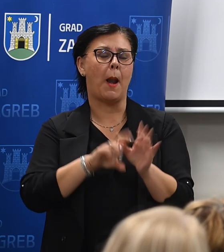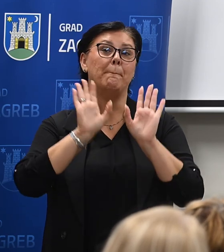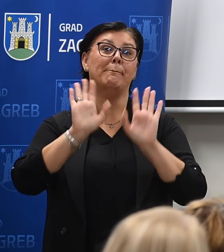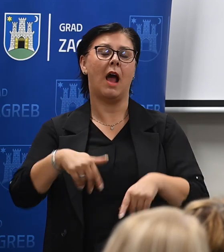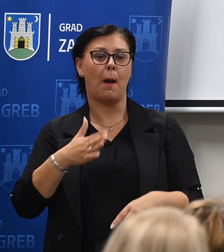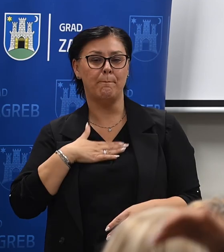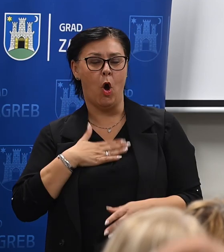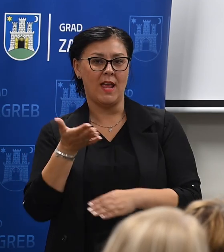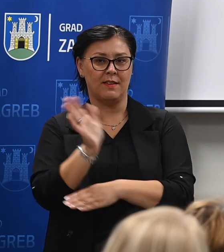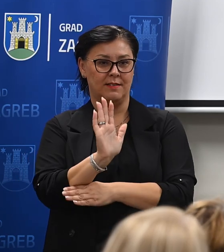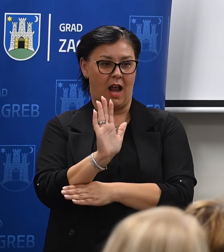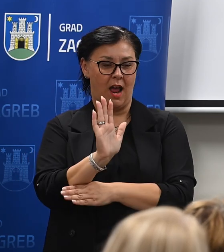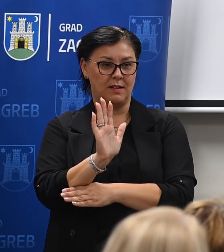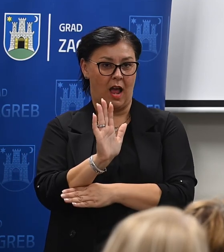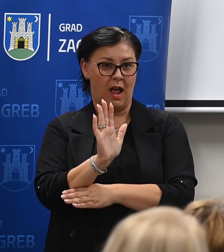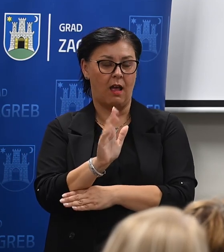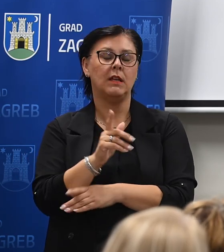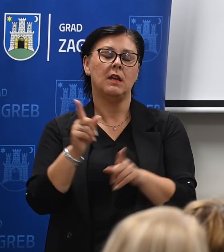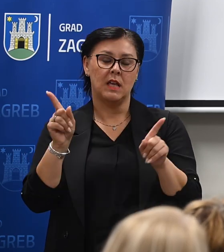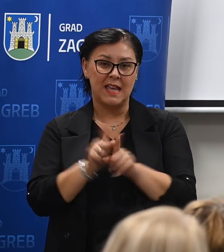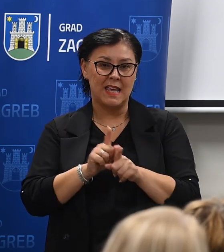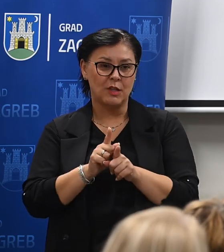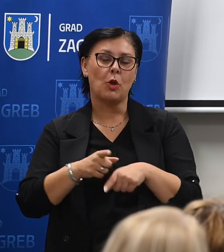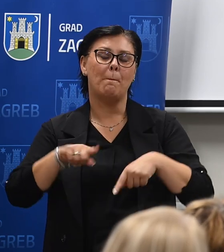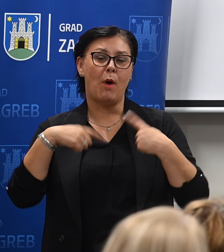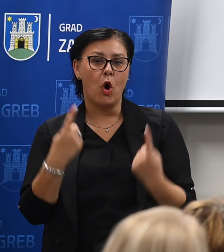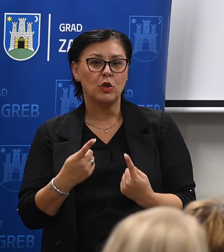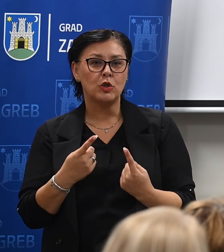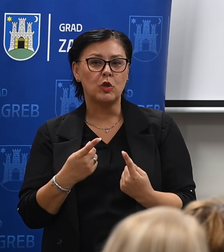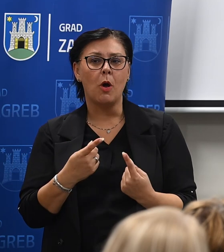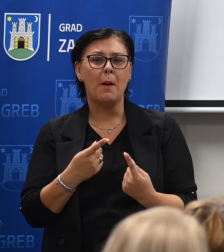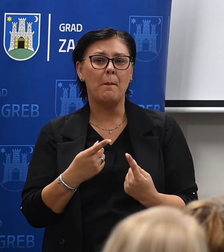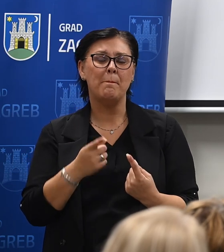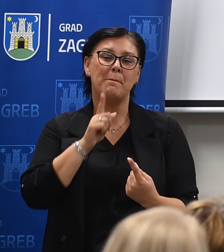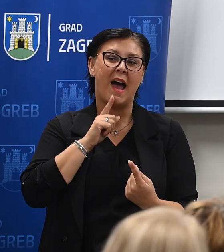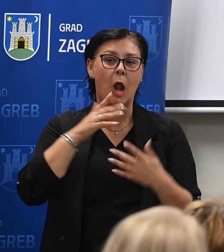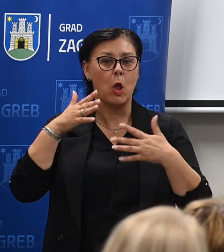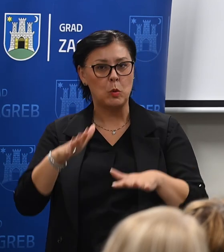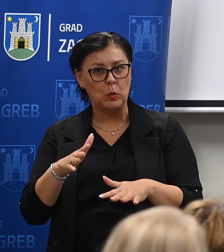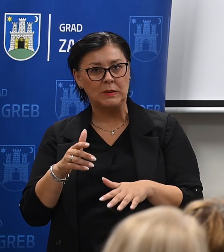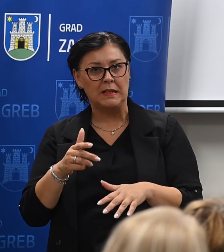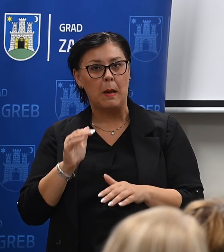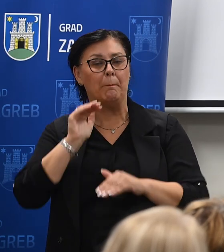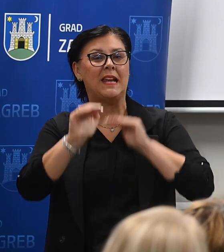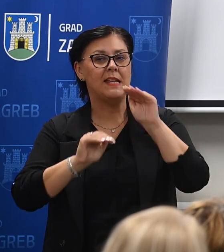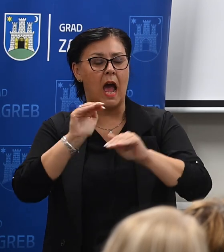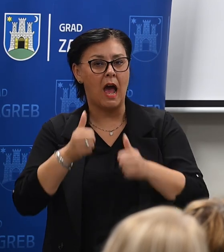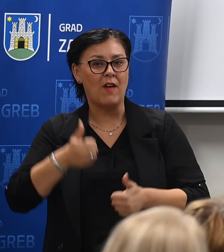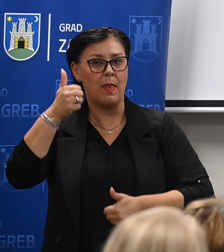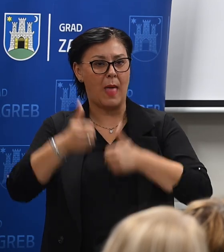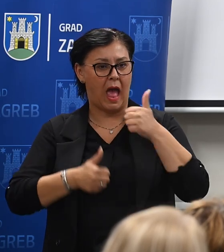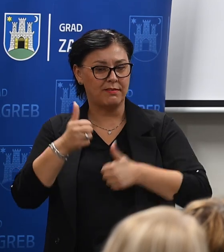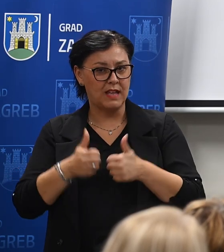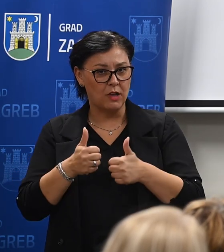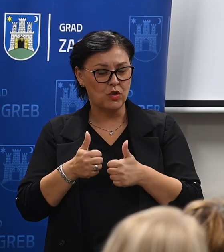da, s druge strane, naravno da sigurno postoje neki mali broj ljudi koji se javljaju na natječaje, svugdje u gradskoj